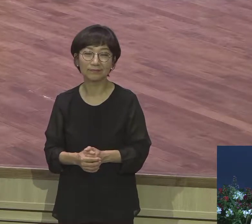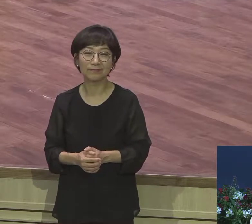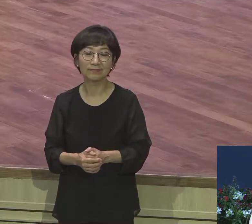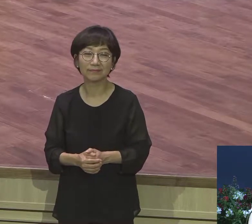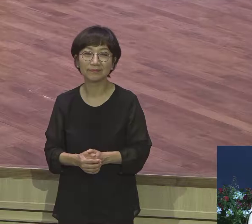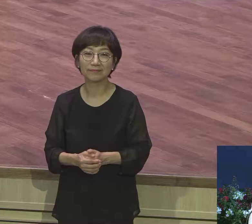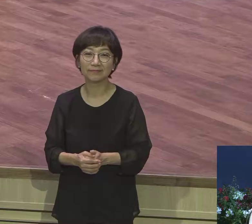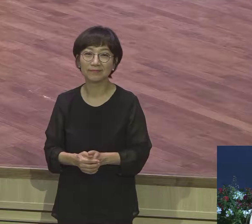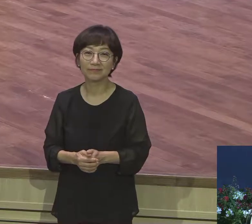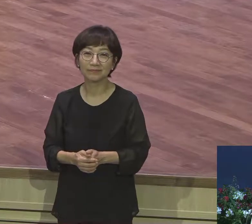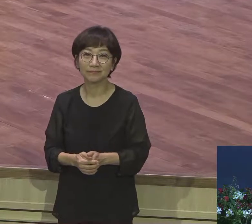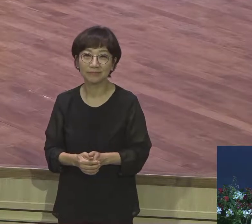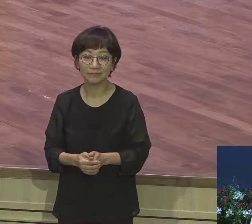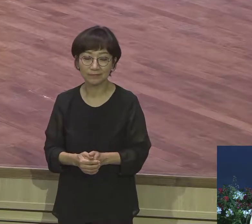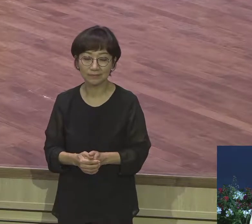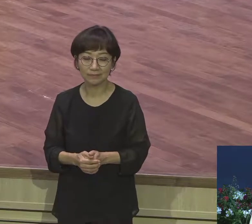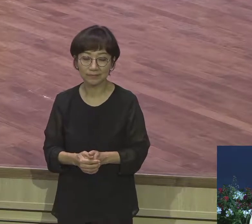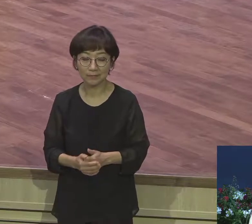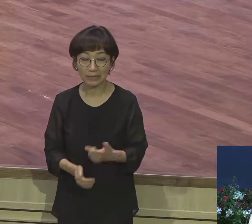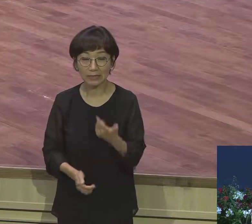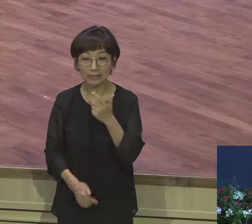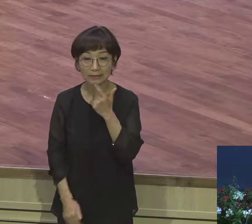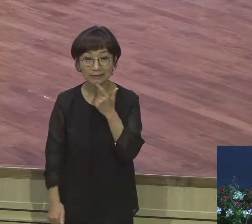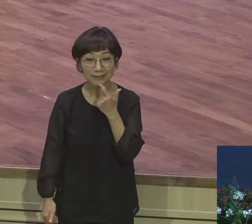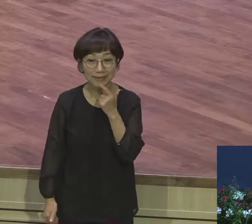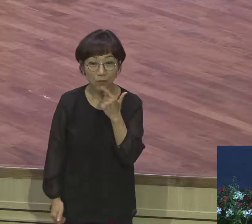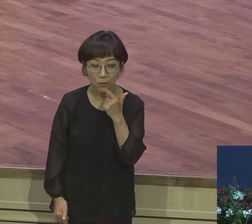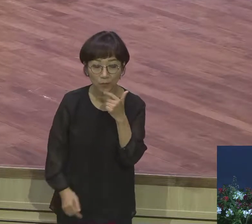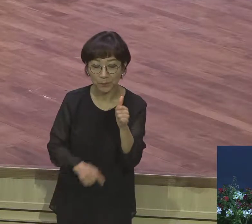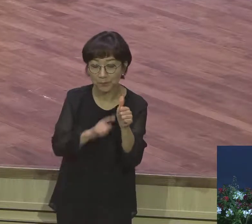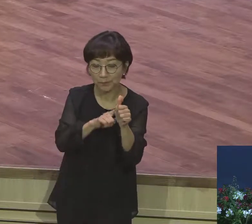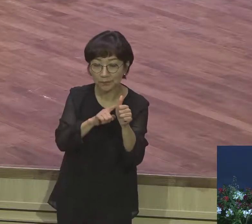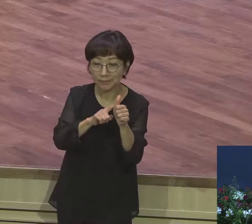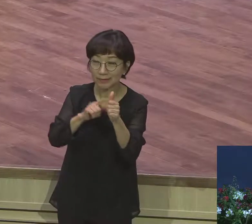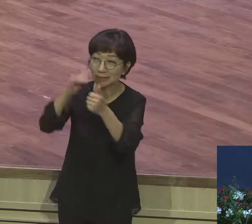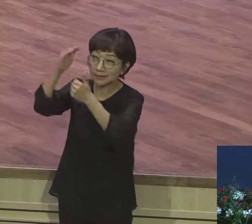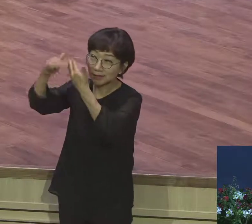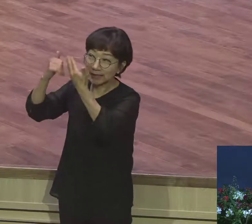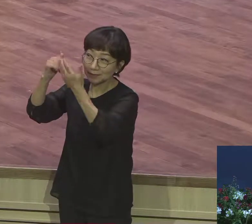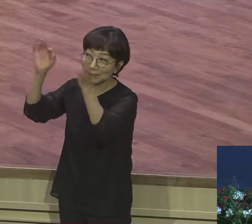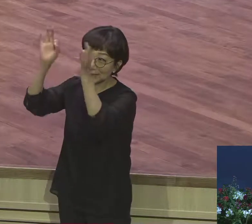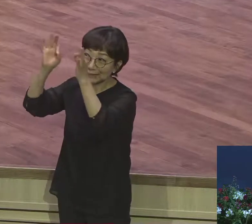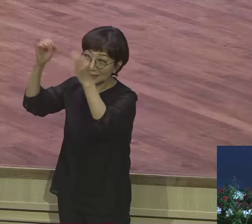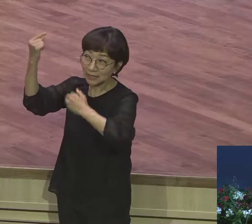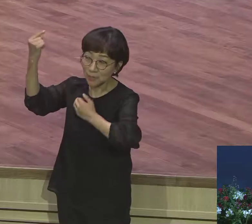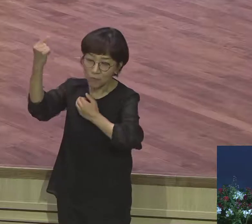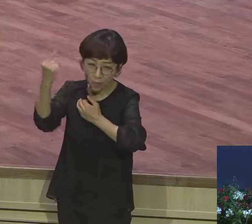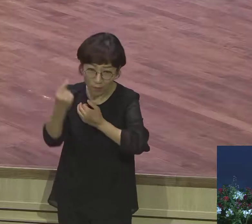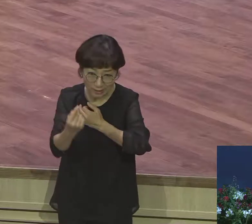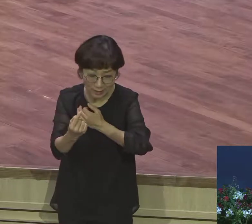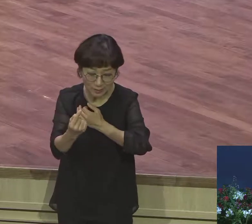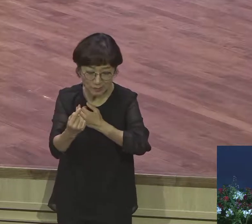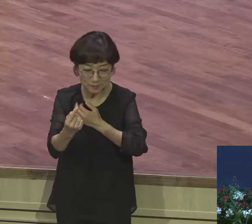찾아오신 하나님이 야곱과 실험했다 기록했는데 지금의 실험 경계하는 의미가 아니에요 이 말은 야곱이 얼마나